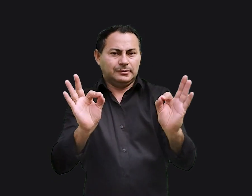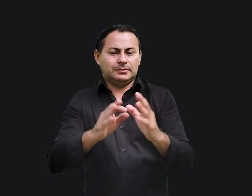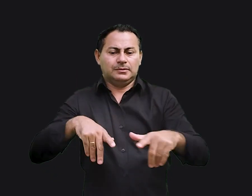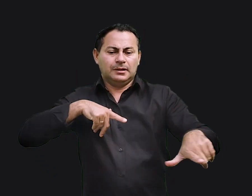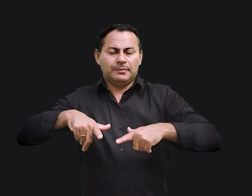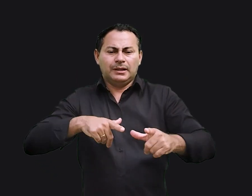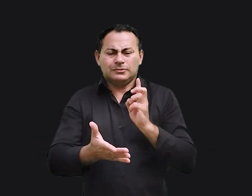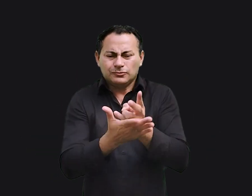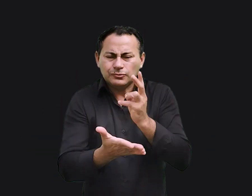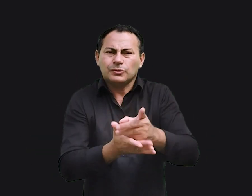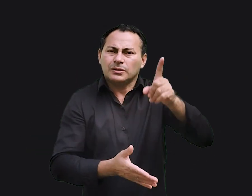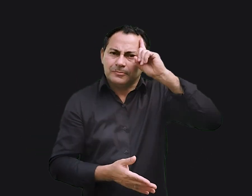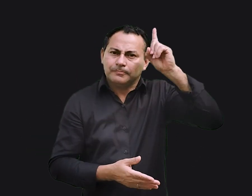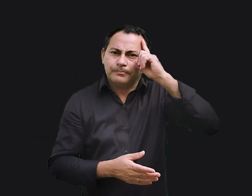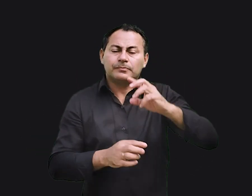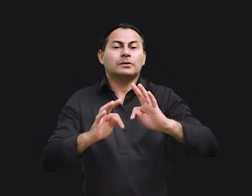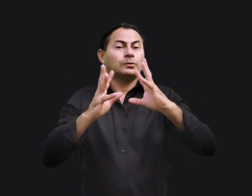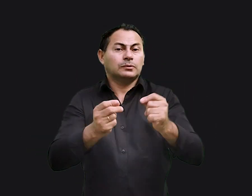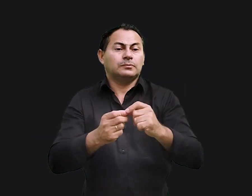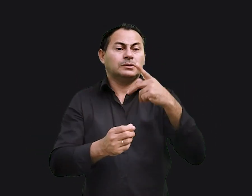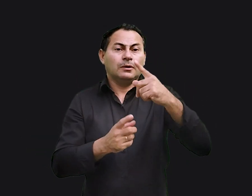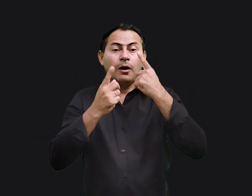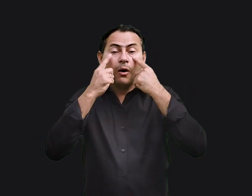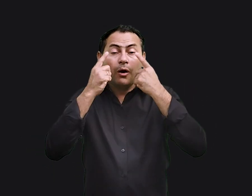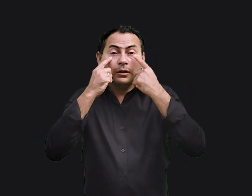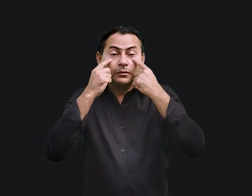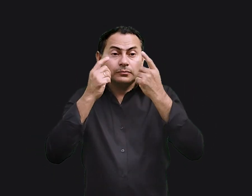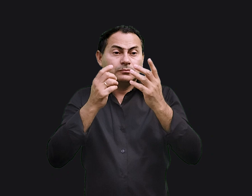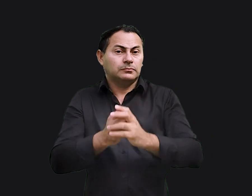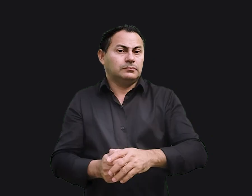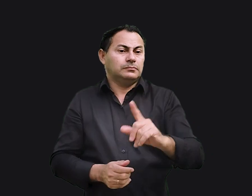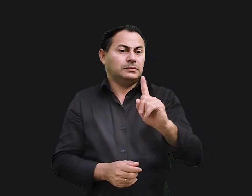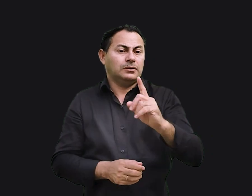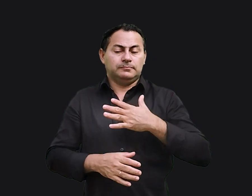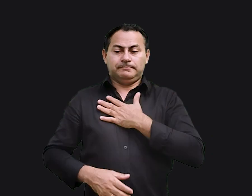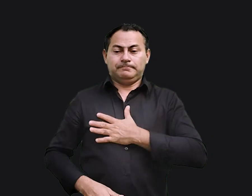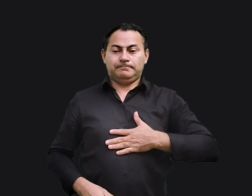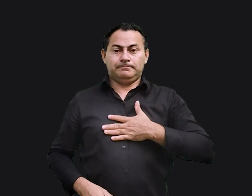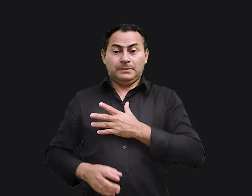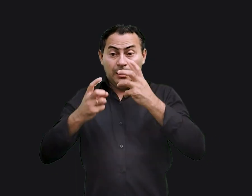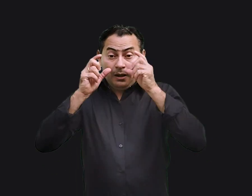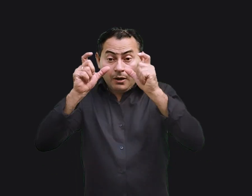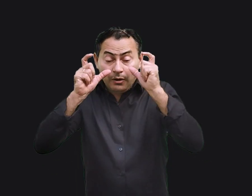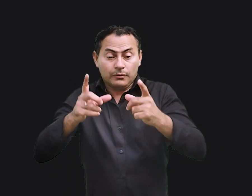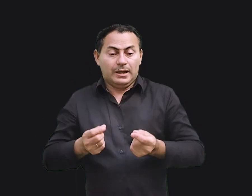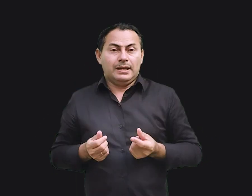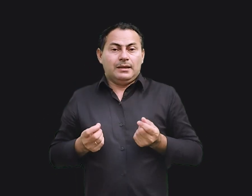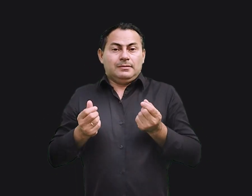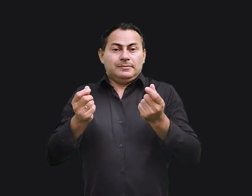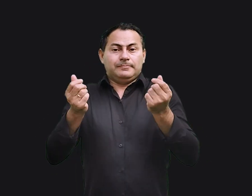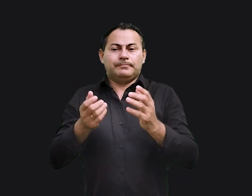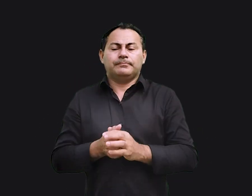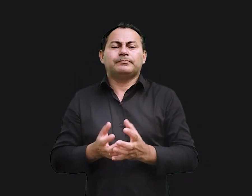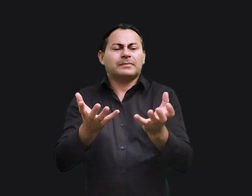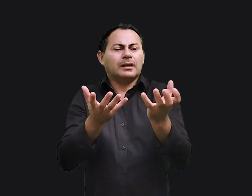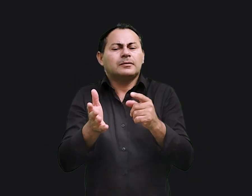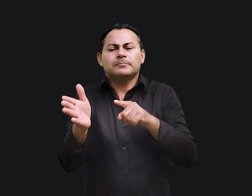trabalhava sem parar, contudo, os seus olhos não se satisfaziam com a sua riqueza. Ele sequer